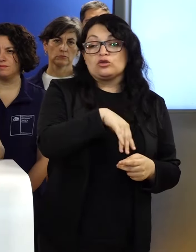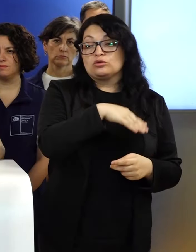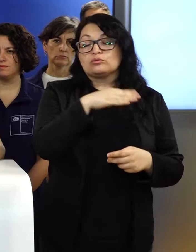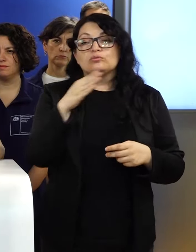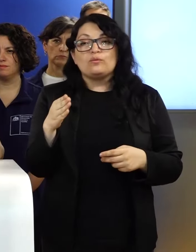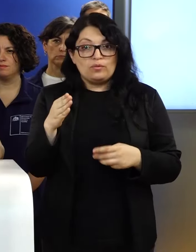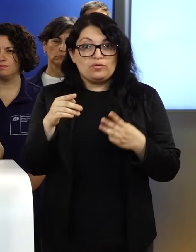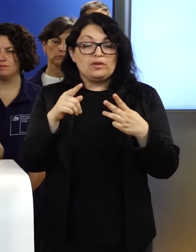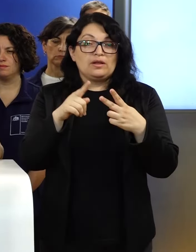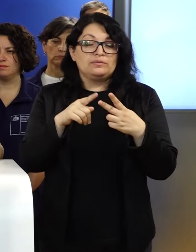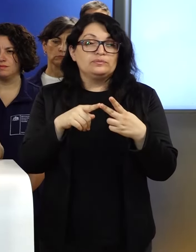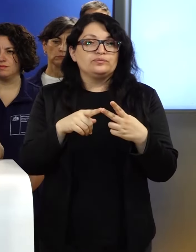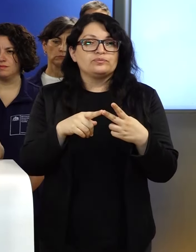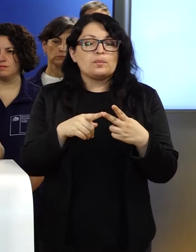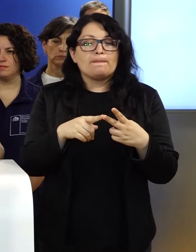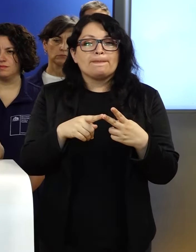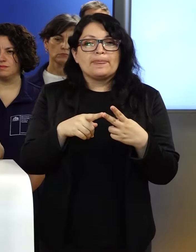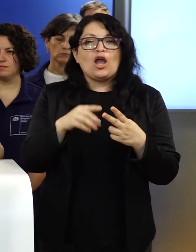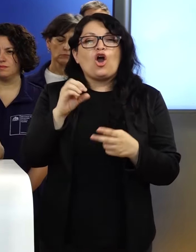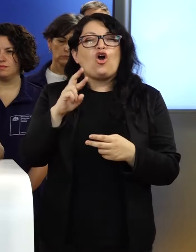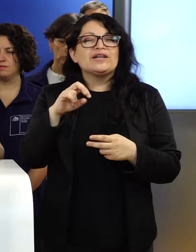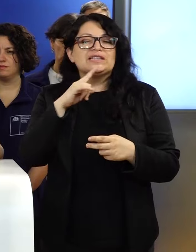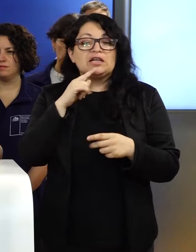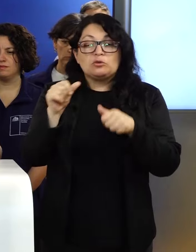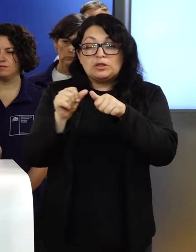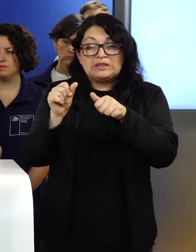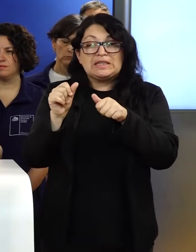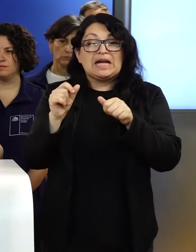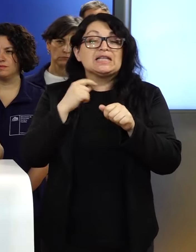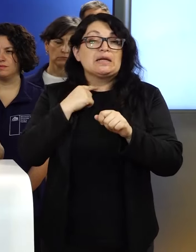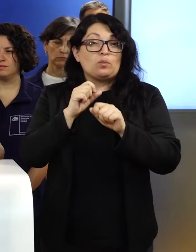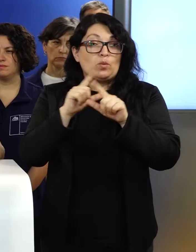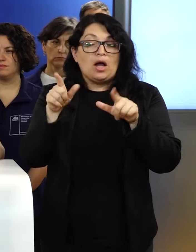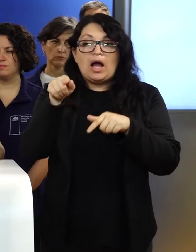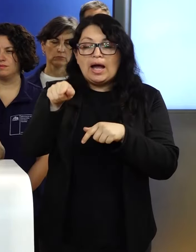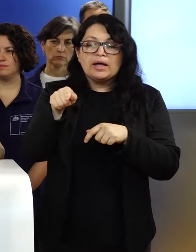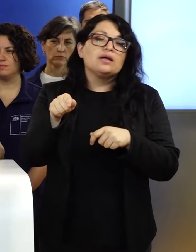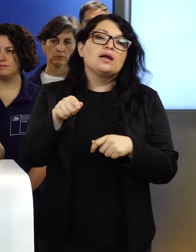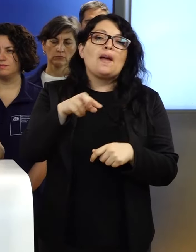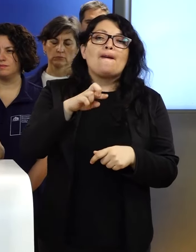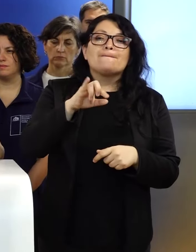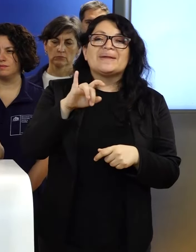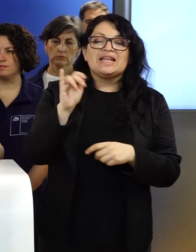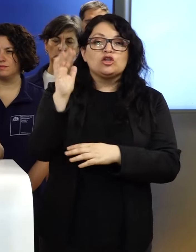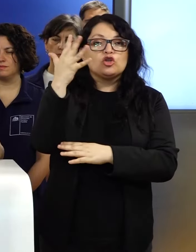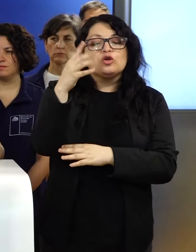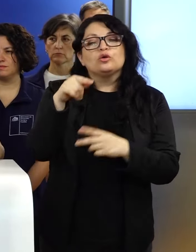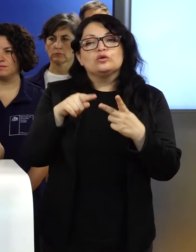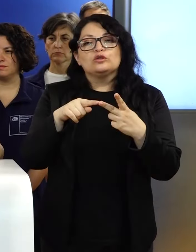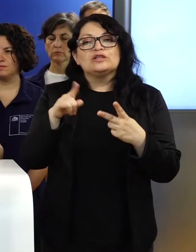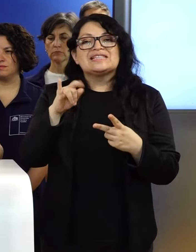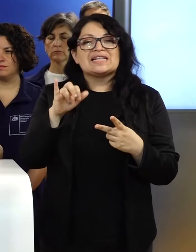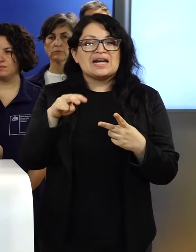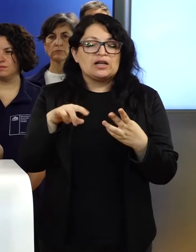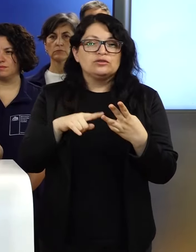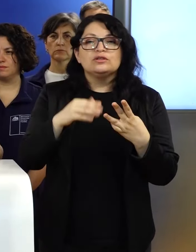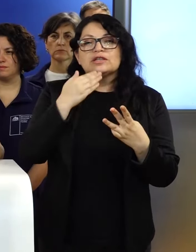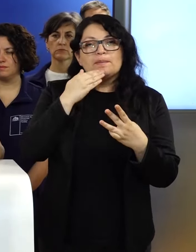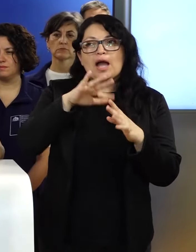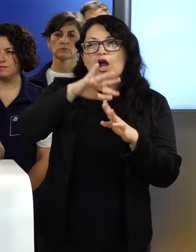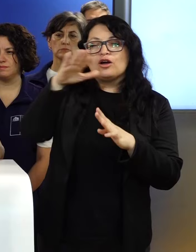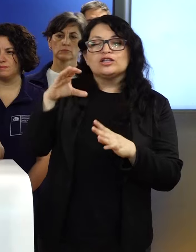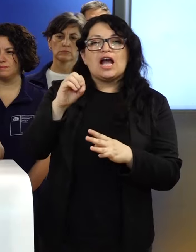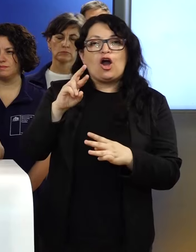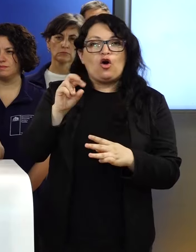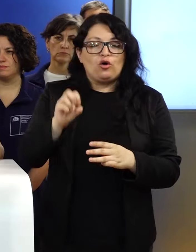oriente, que se dirige en dirección a Quilpué, los sectores de Los Pinos, Teniente Serrano y Colinas de Oro.